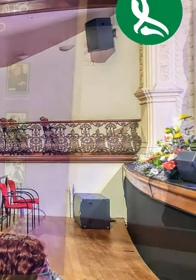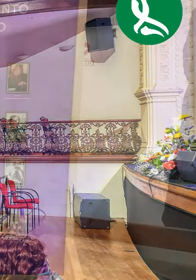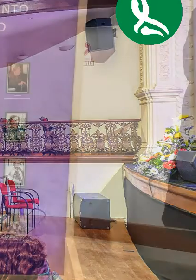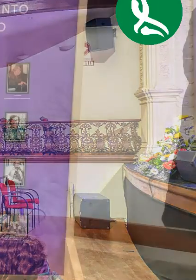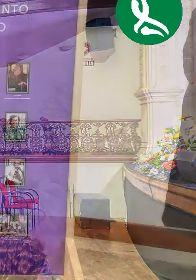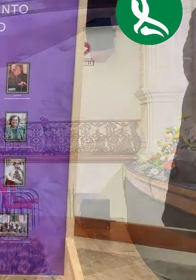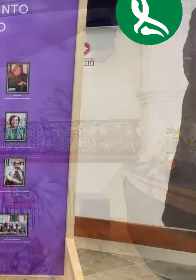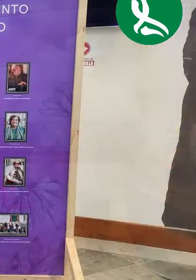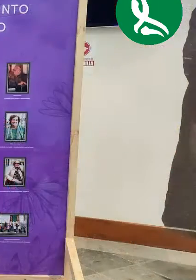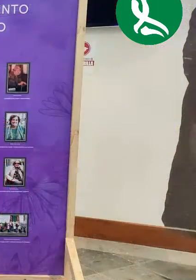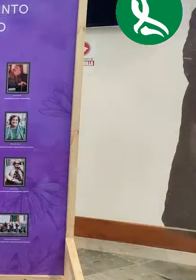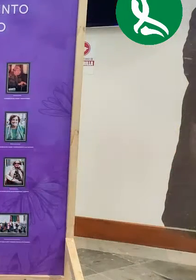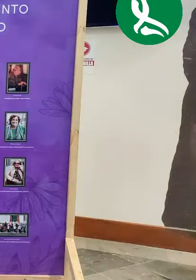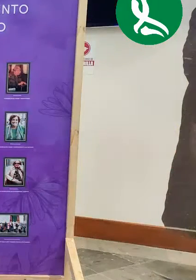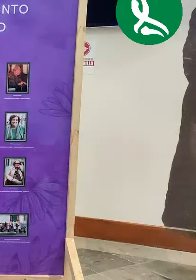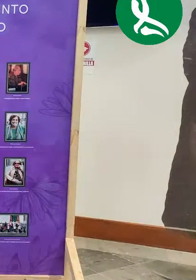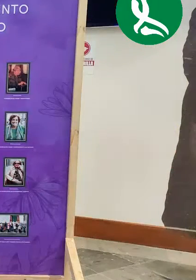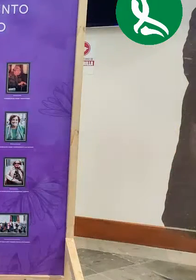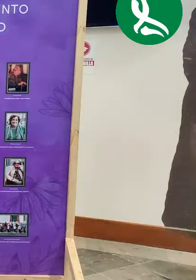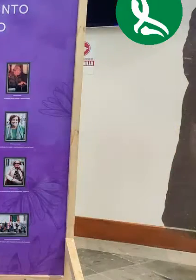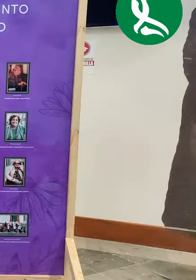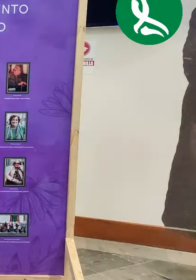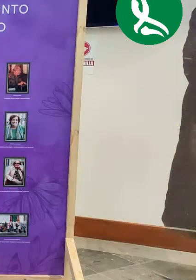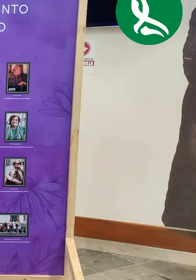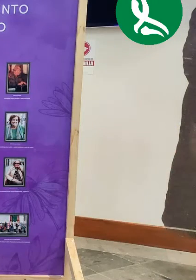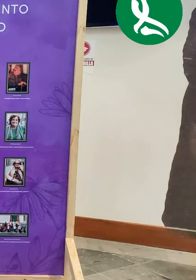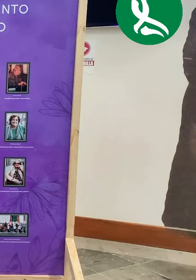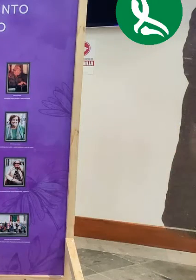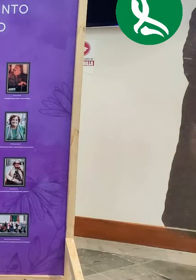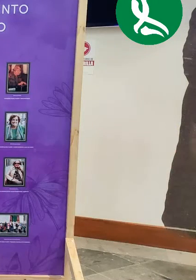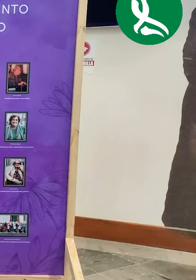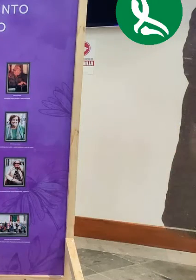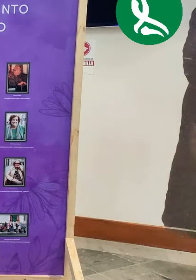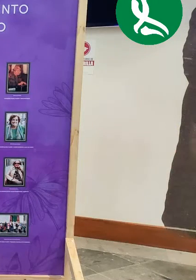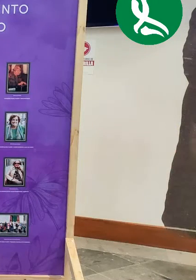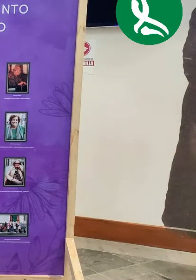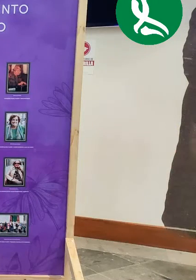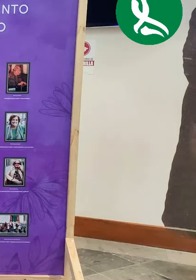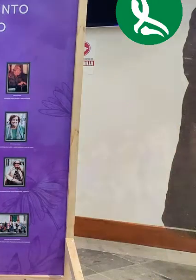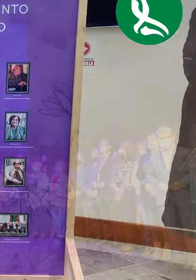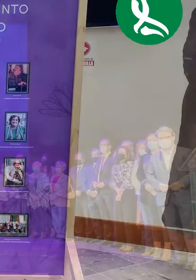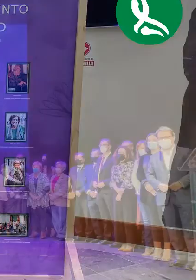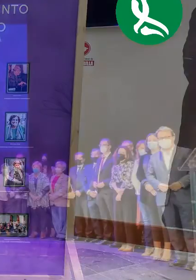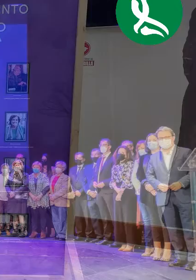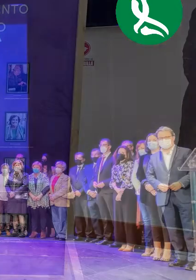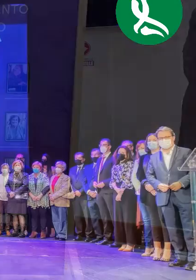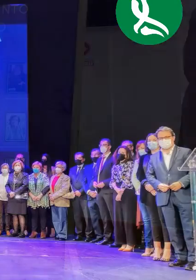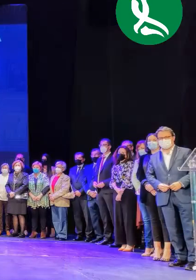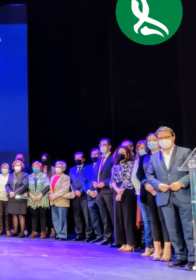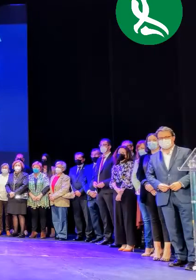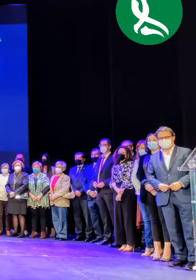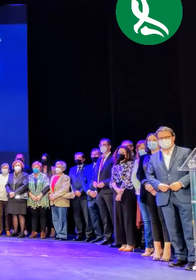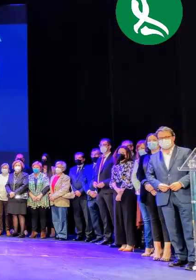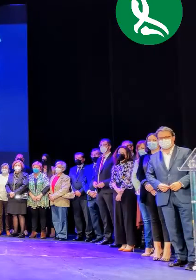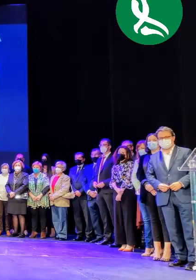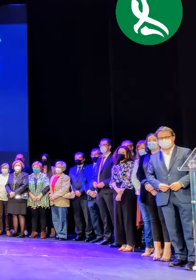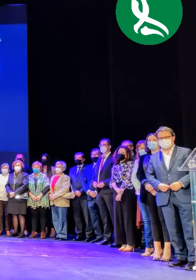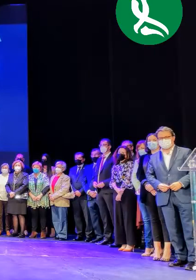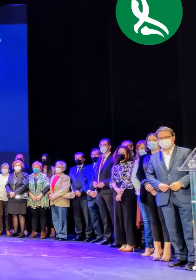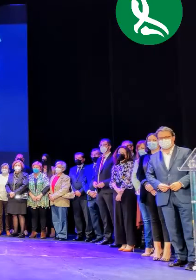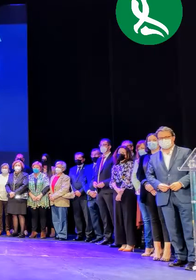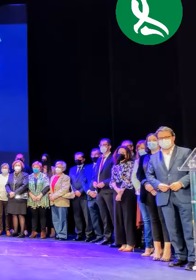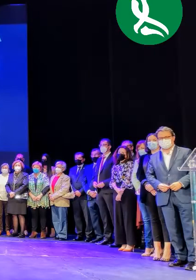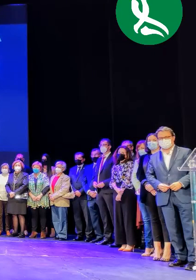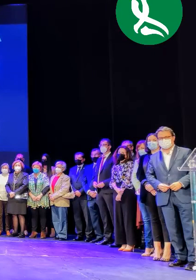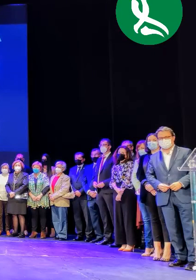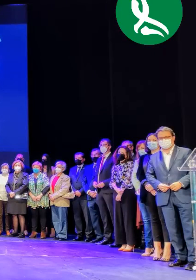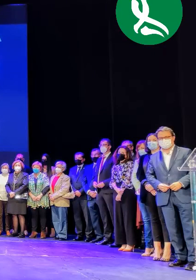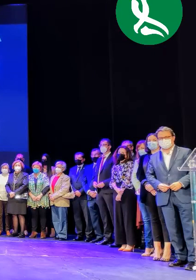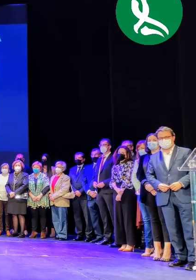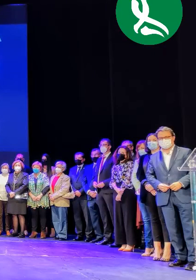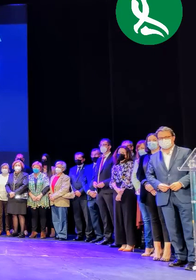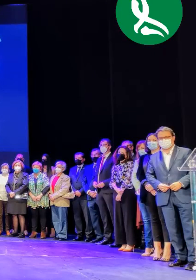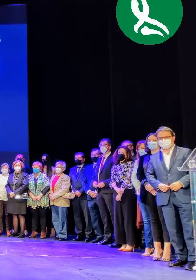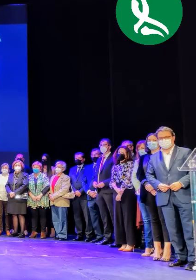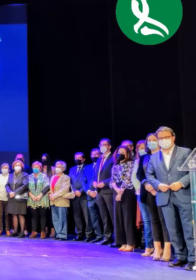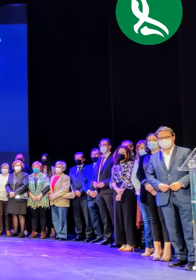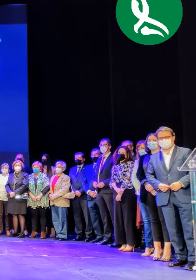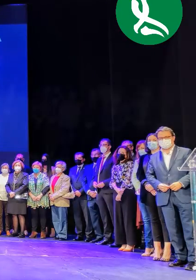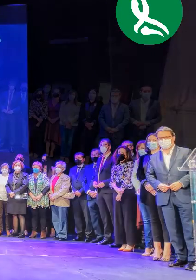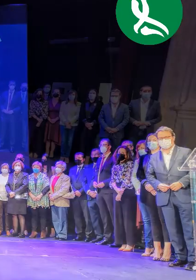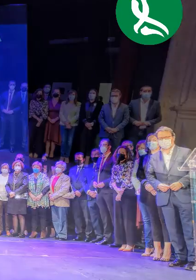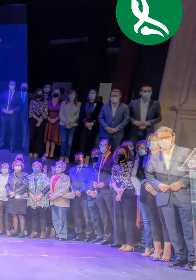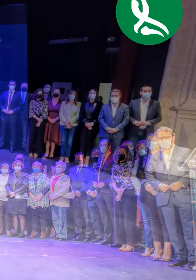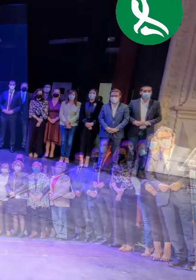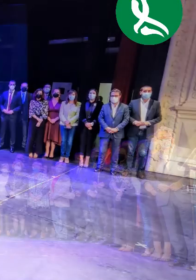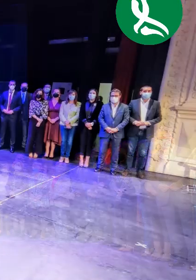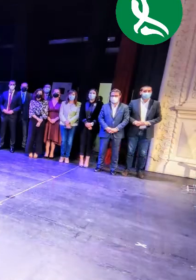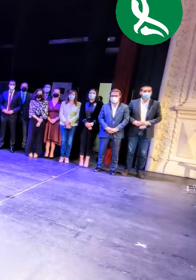y sándwich con la calera completa de comida y cena va a un abismo. Pero la esencia del servicio no ha